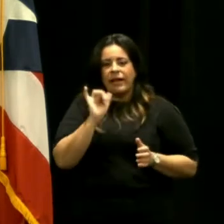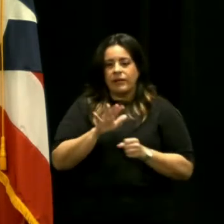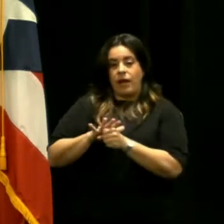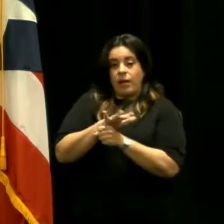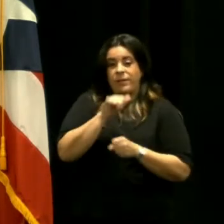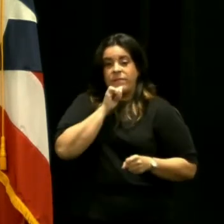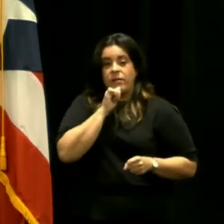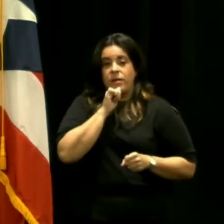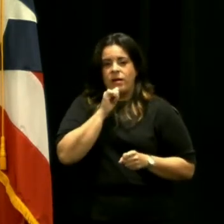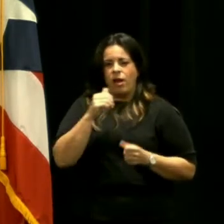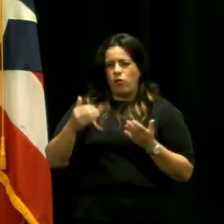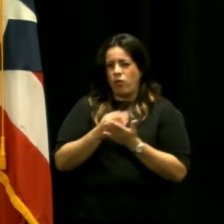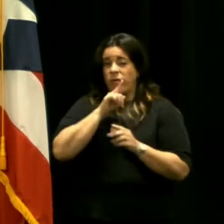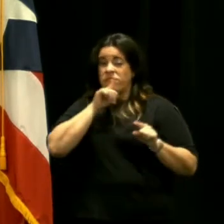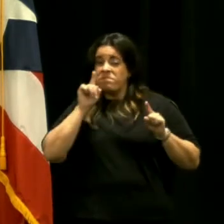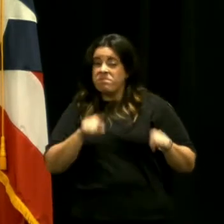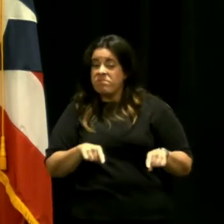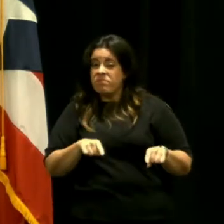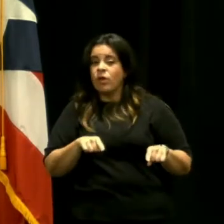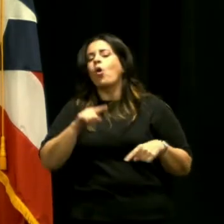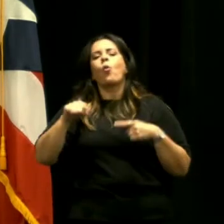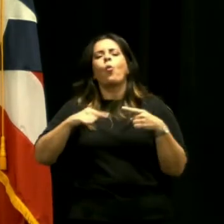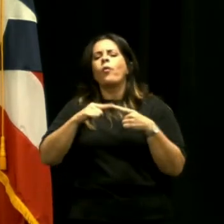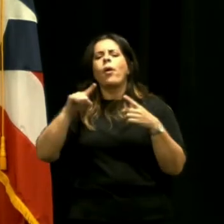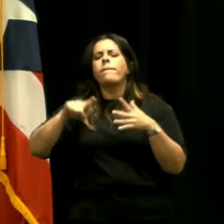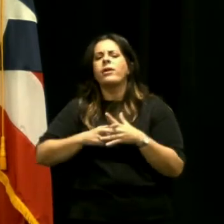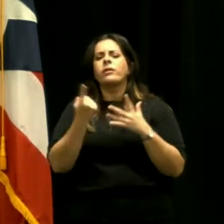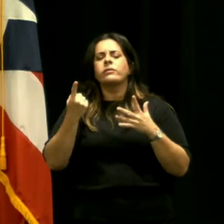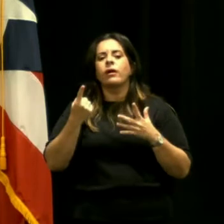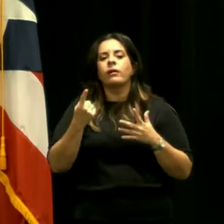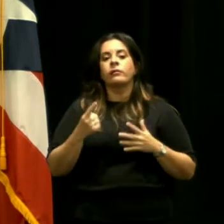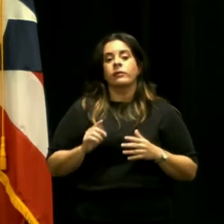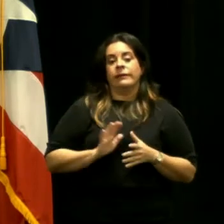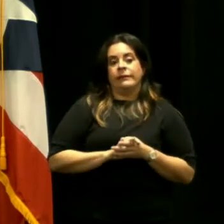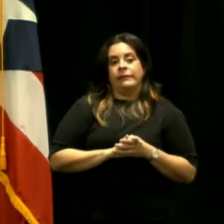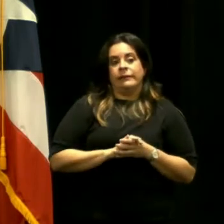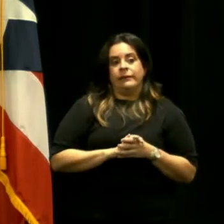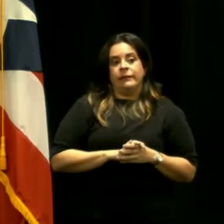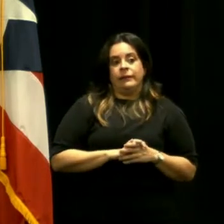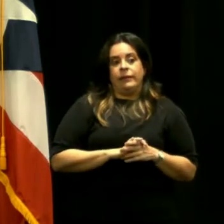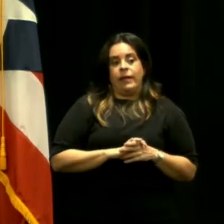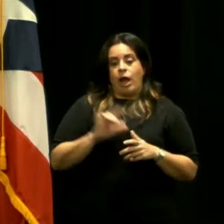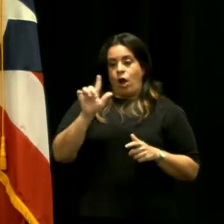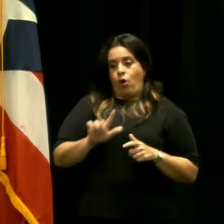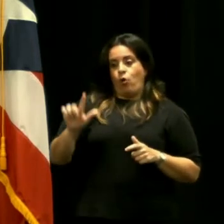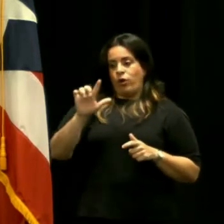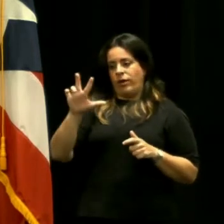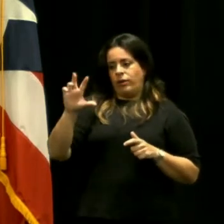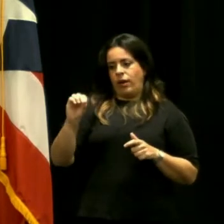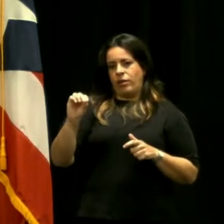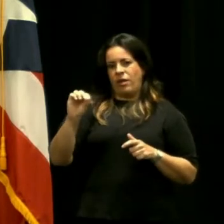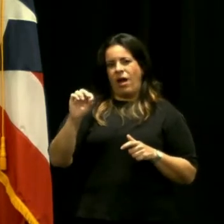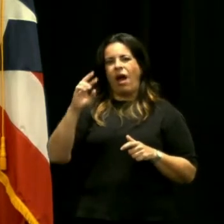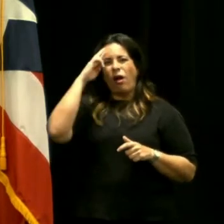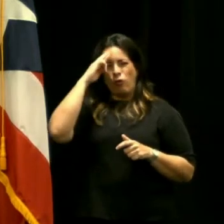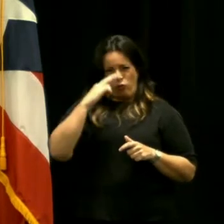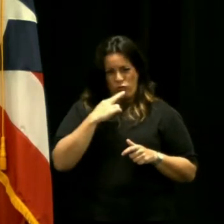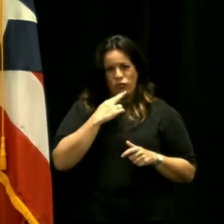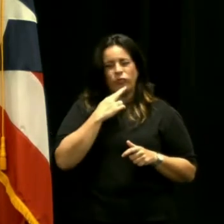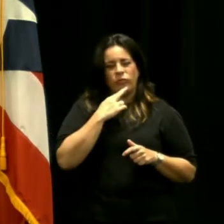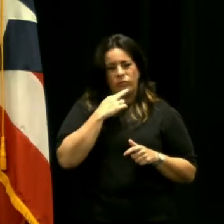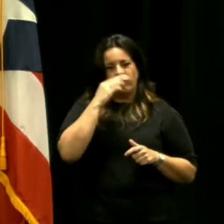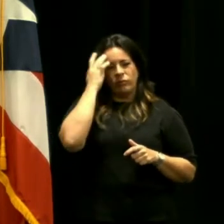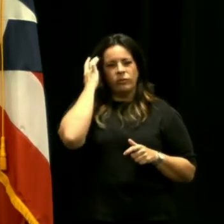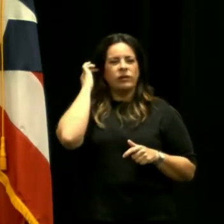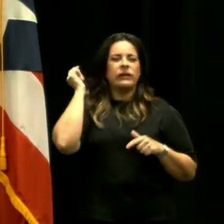bajo una nueva orden ejecutiva entonces cuando entraría en vigor si es así entra en vigor el lunes 30 de agosto como de aquí